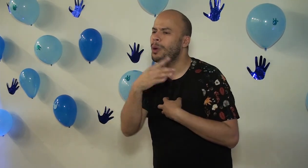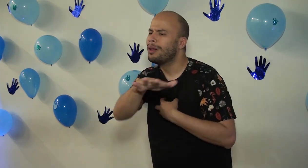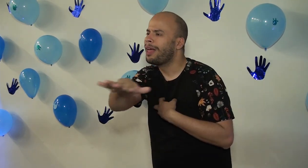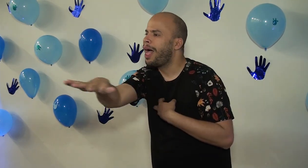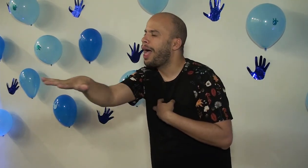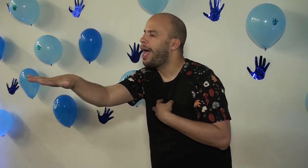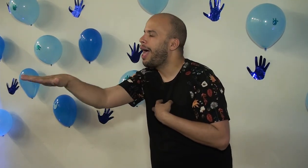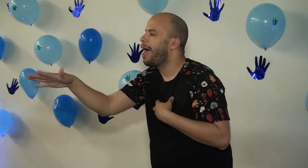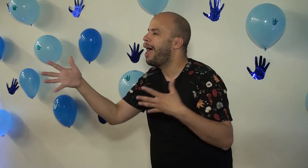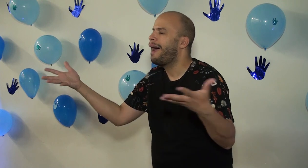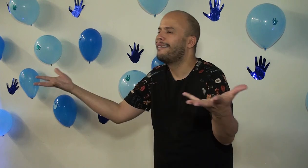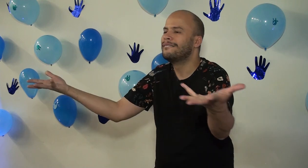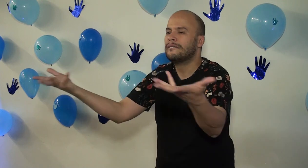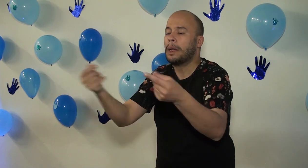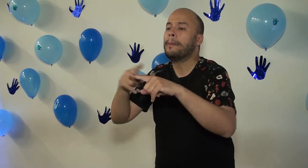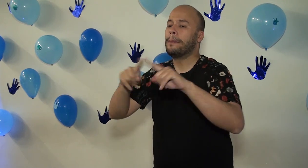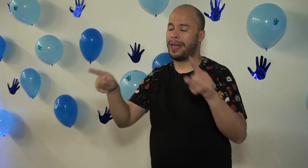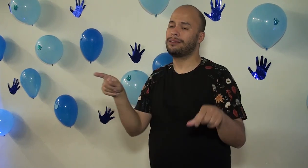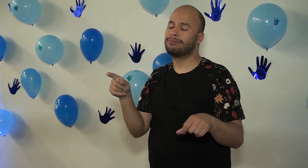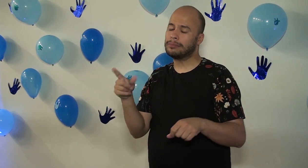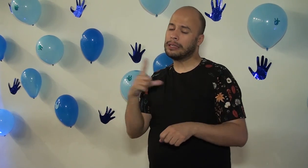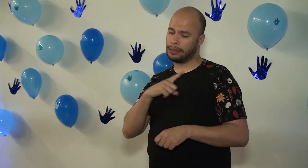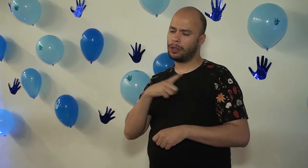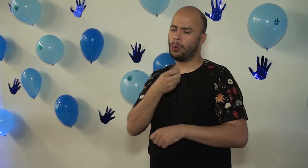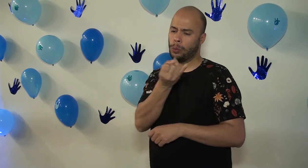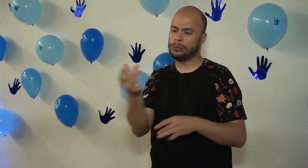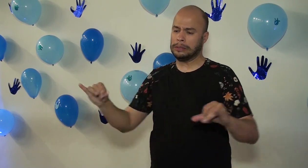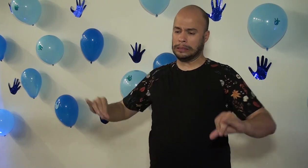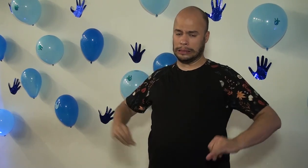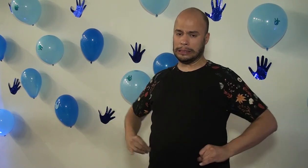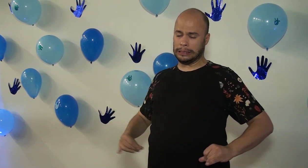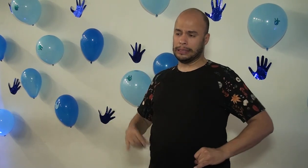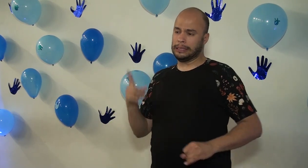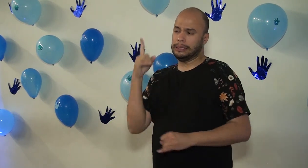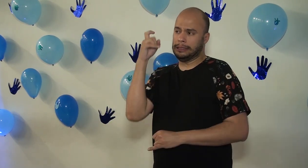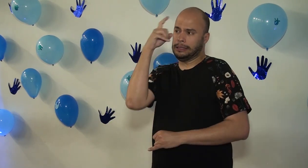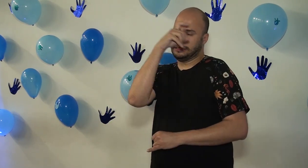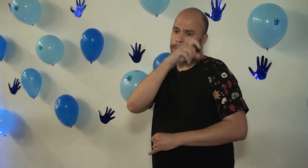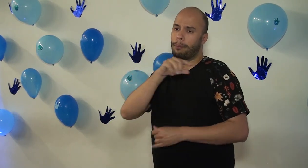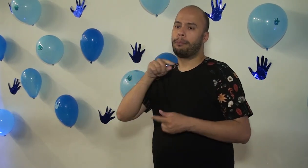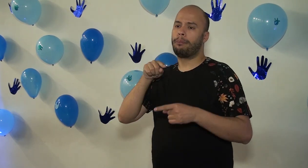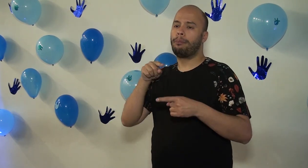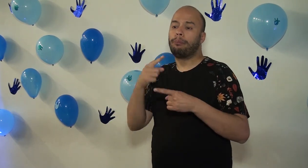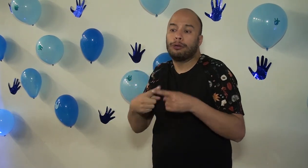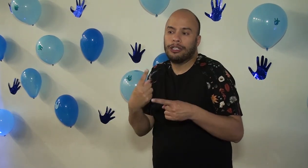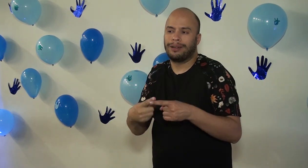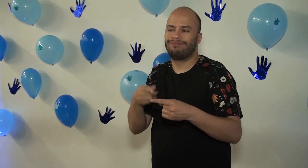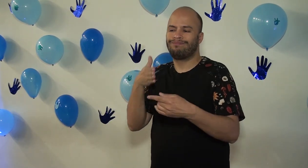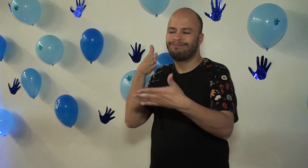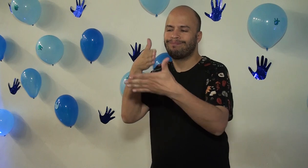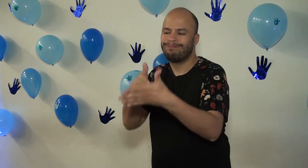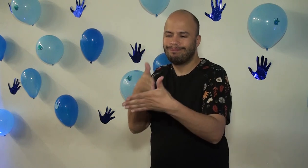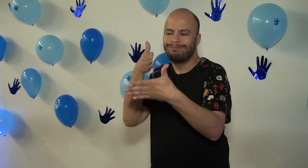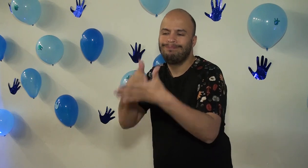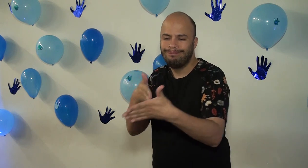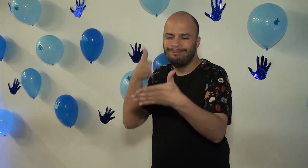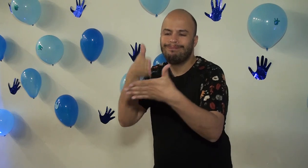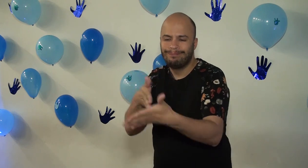se sentiam também, como que isso era maravilhoso. Eu percebia também que todos eles tinham essa mesma experiência de limitação, de sofrimento e que faltava